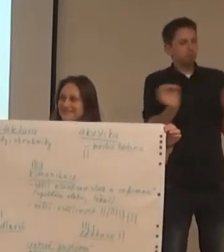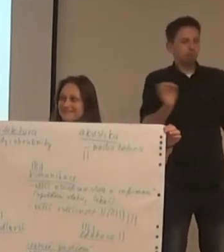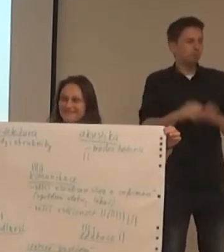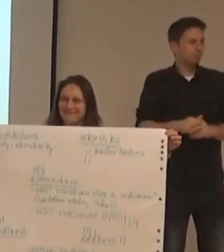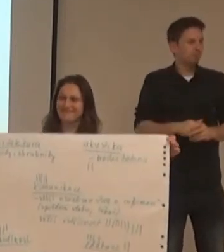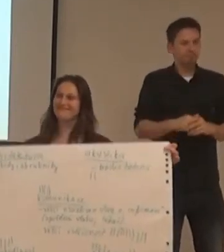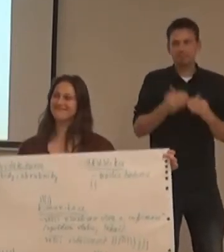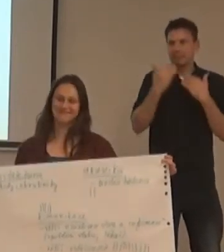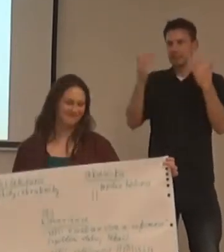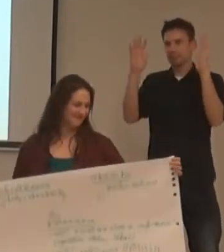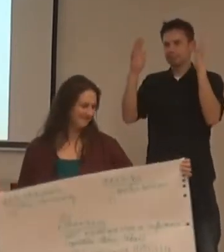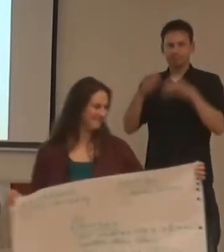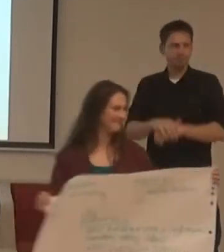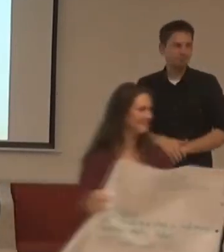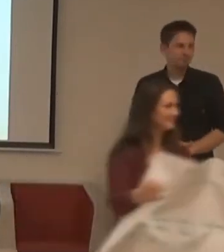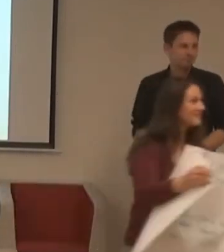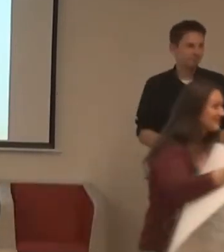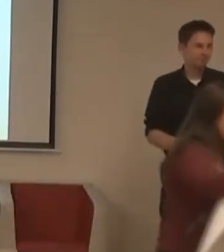Děkujem. Děkuju moc.